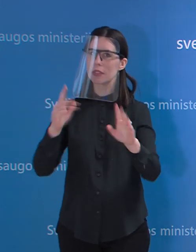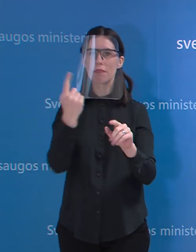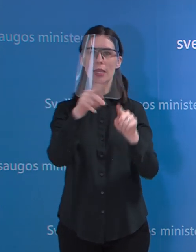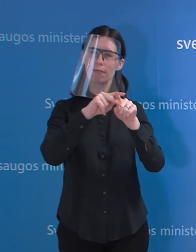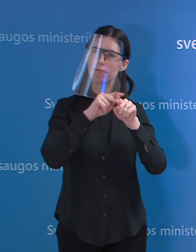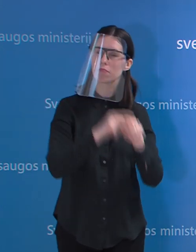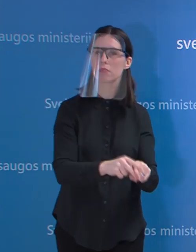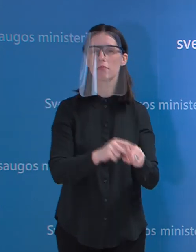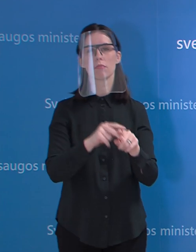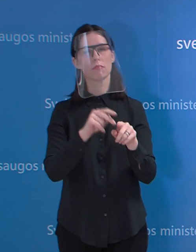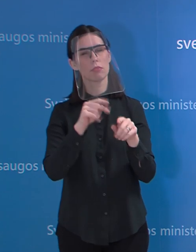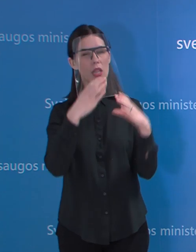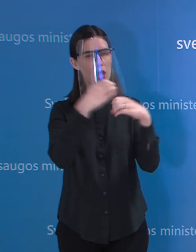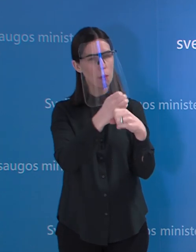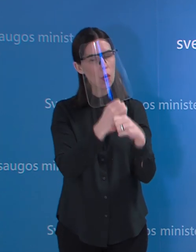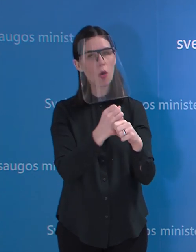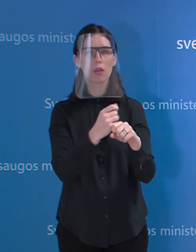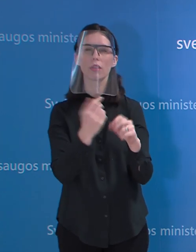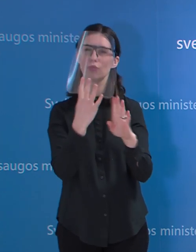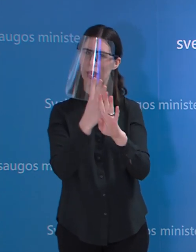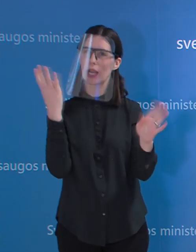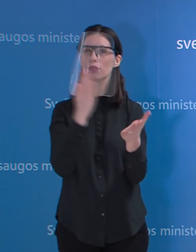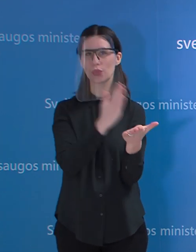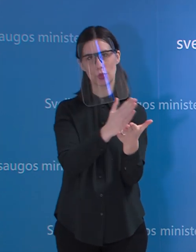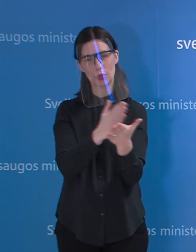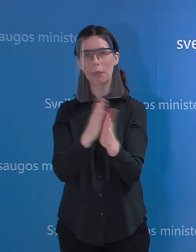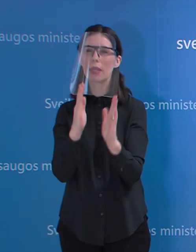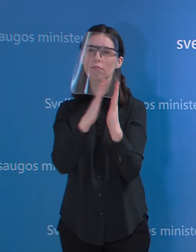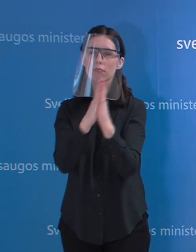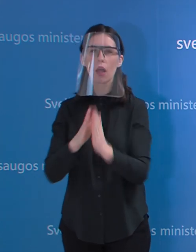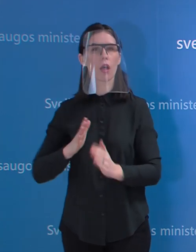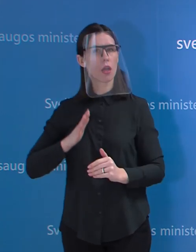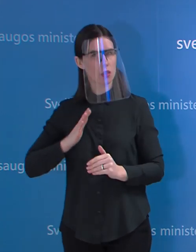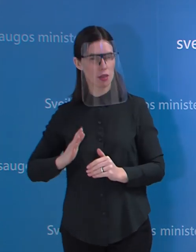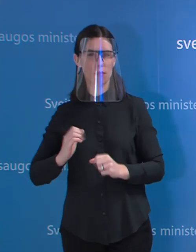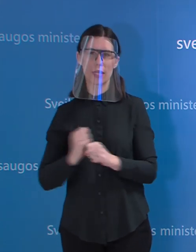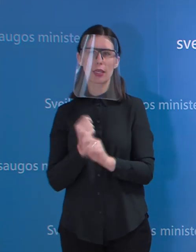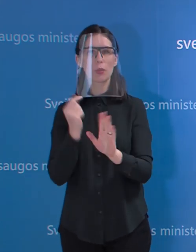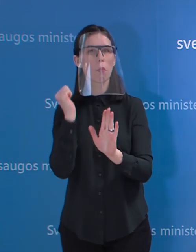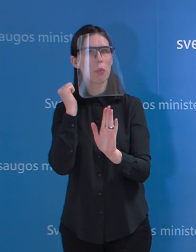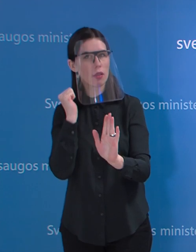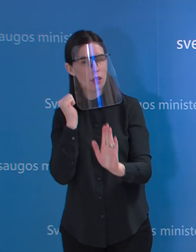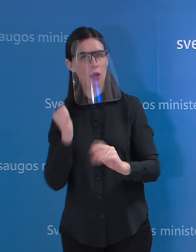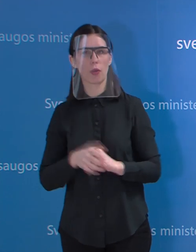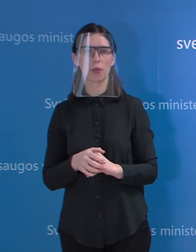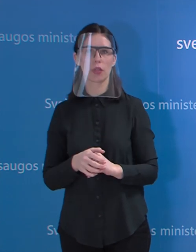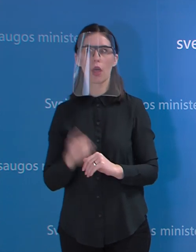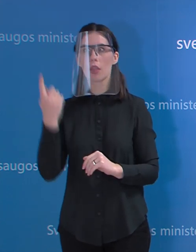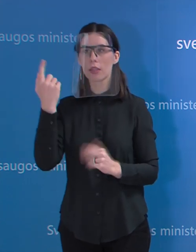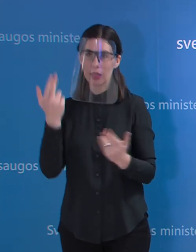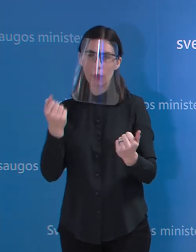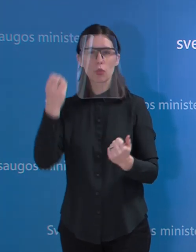kantrybės ir suprasti, kad laboratorija yra vis tik tai fizinis daiktas nuo mūsų norą ar nenorą.